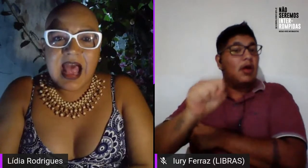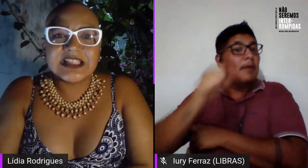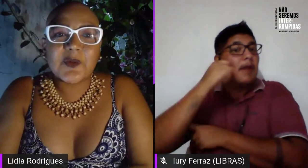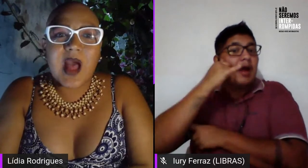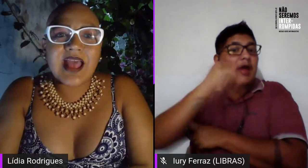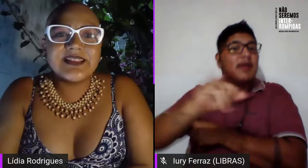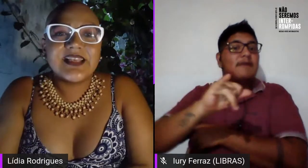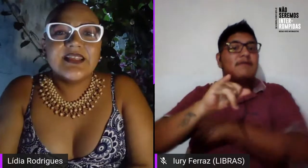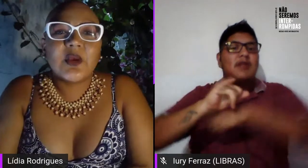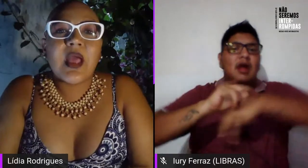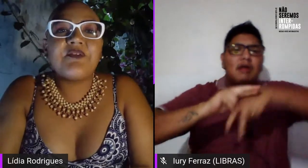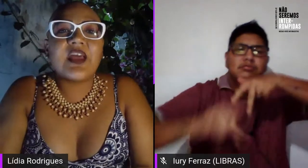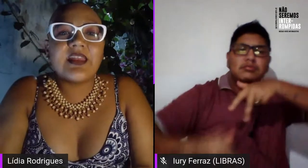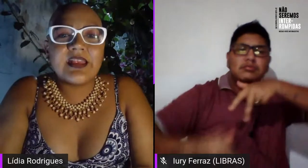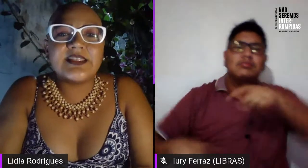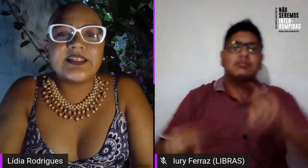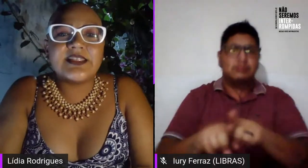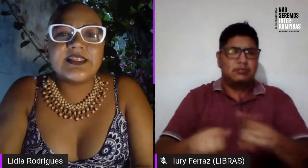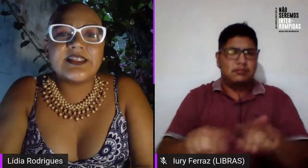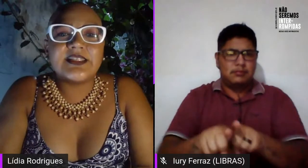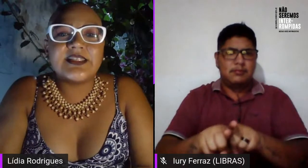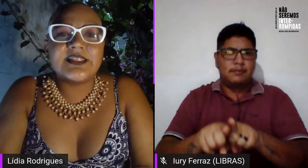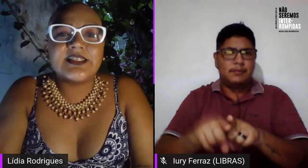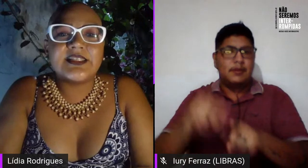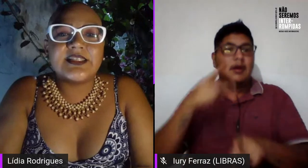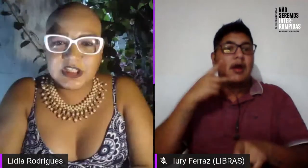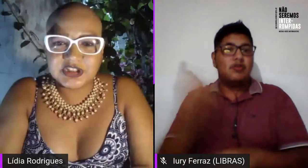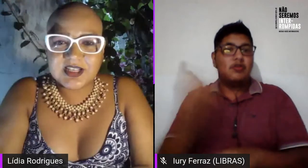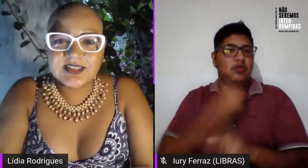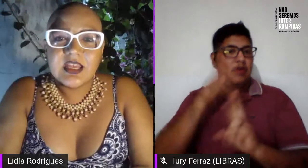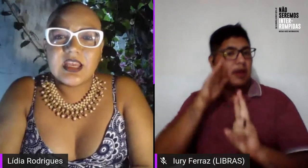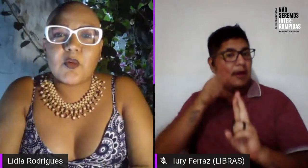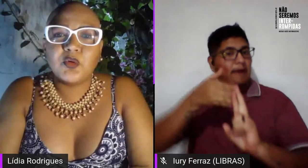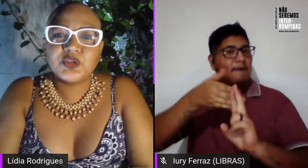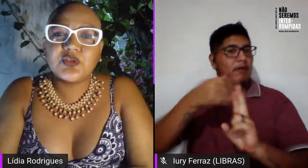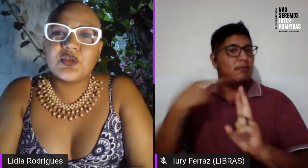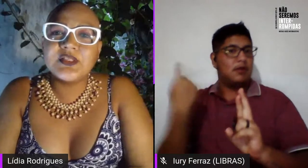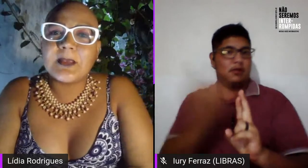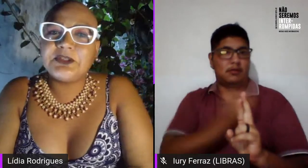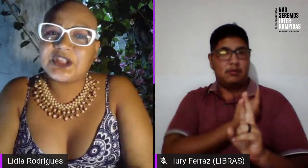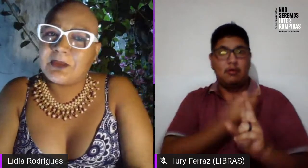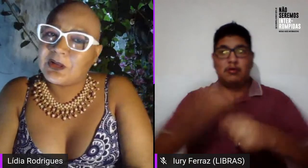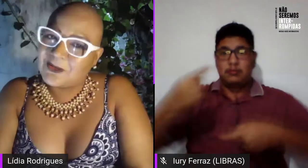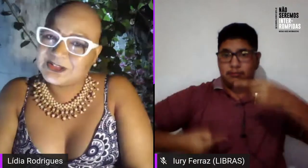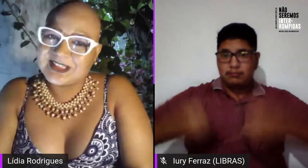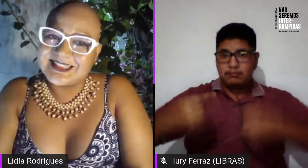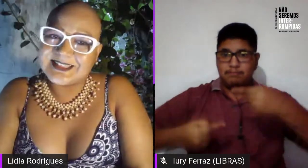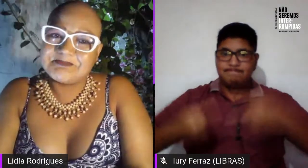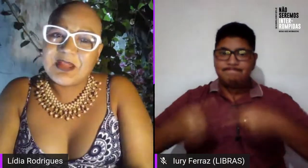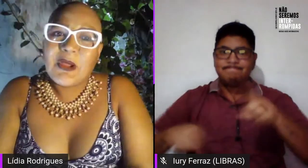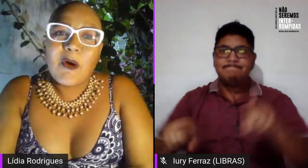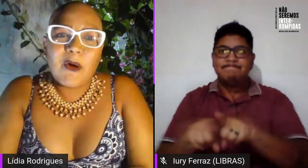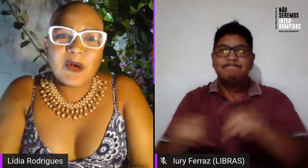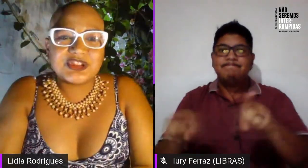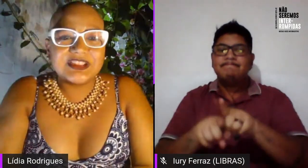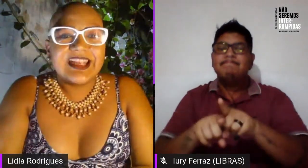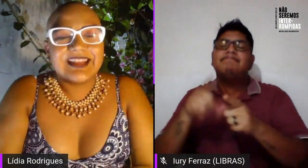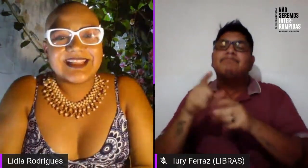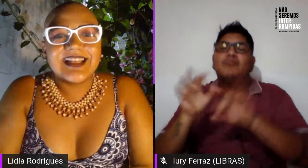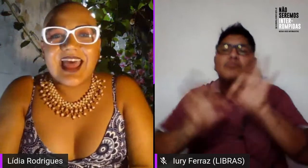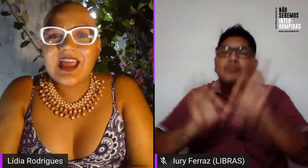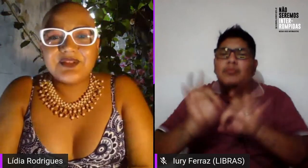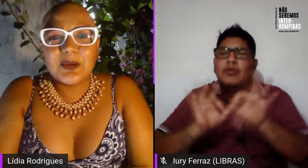caribenha, as quais são referências para as nossas aulas políticas e construções epistemológicas.